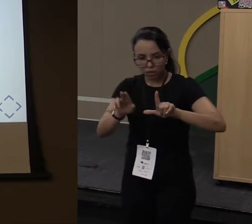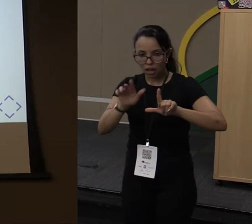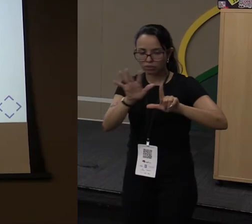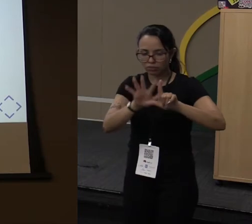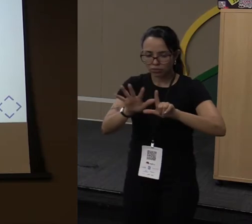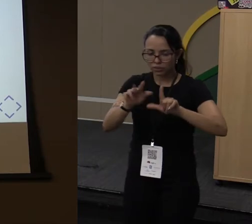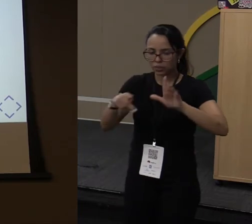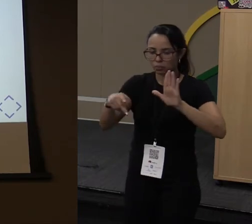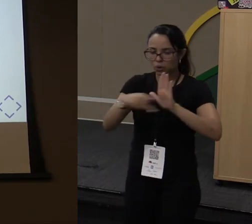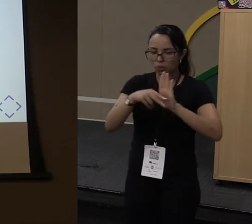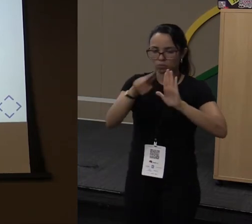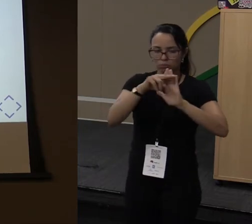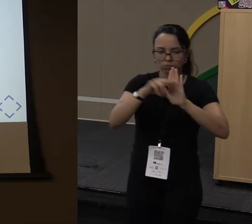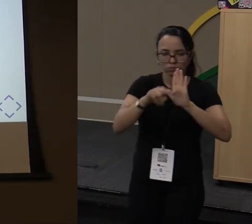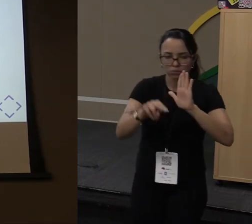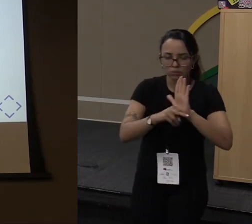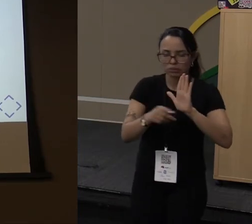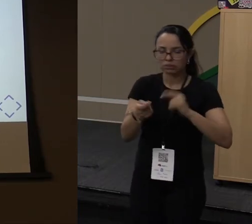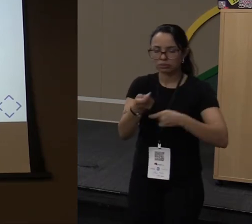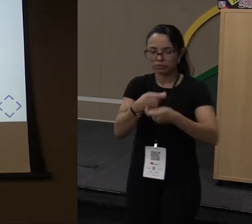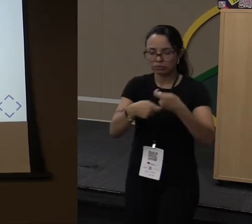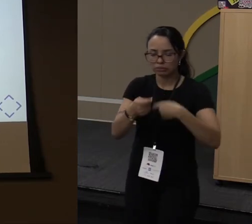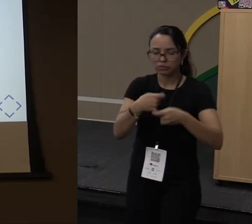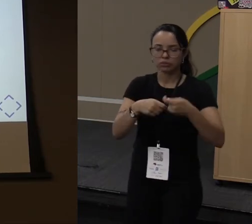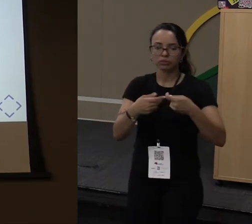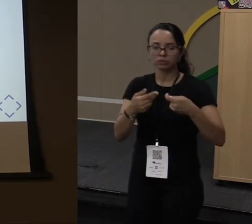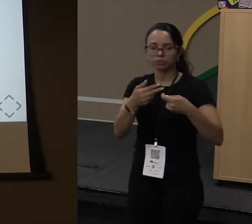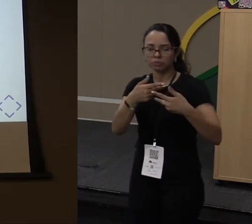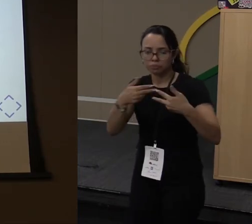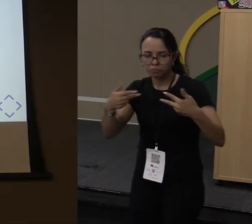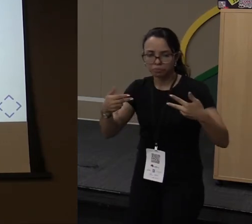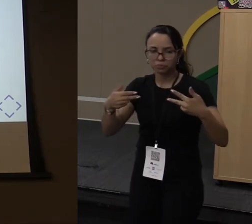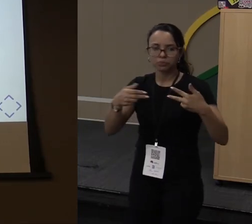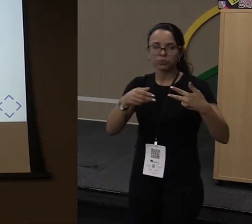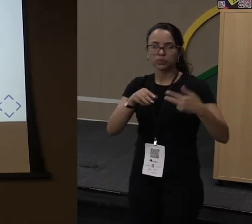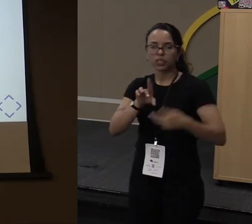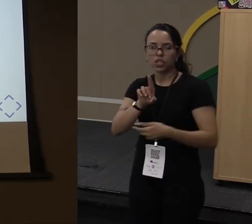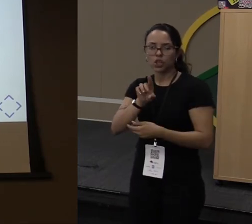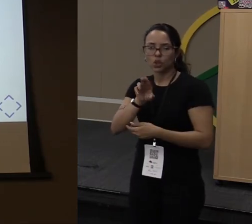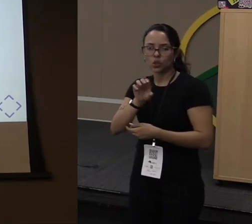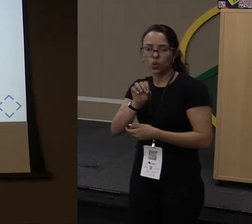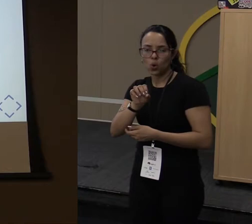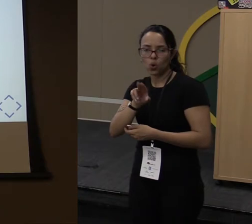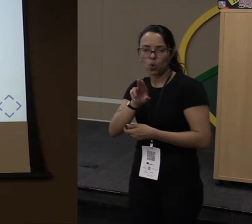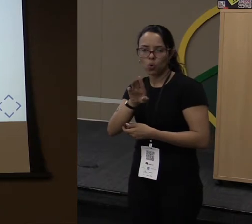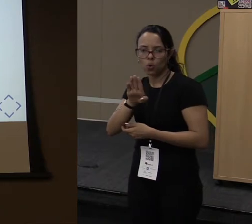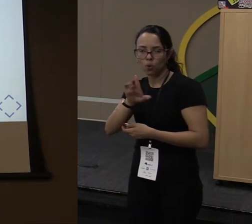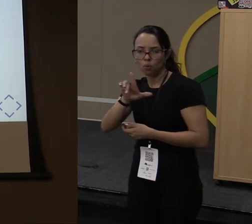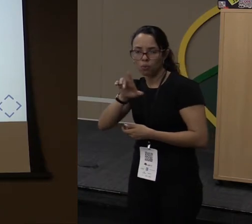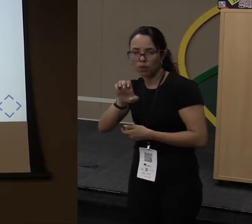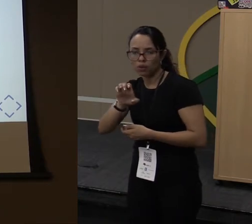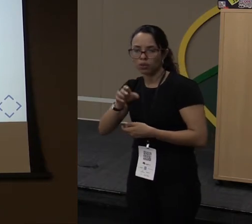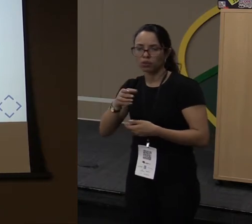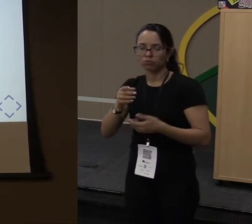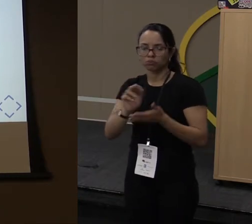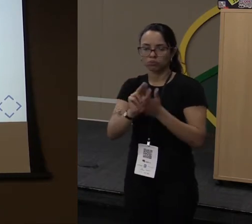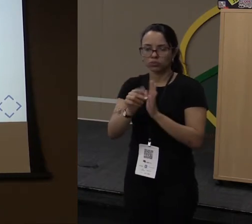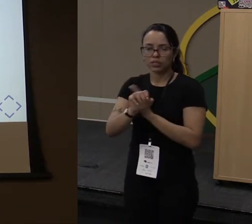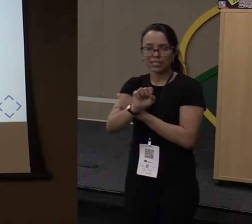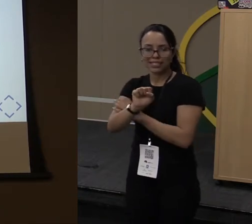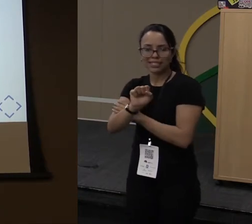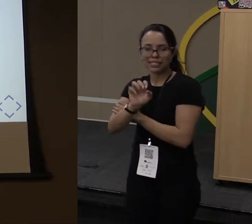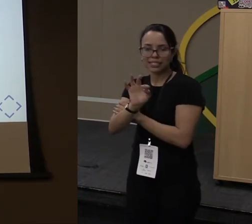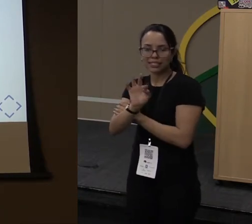trabalhar com um BigInt, um BigDécimal, Double, um Boolean, já tem String,